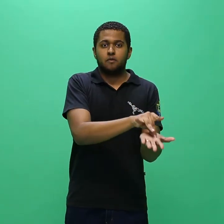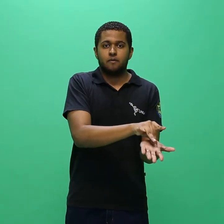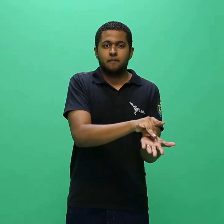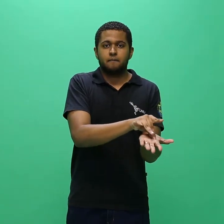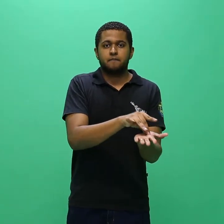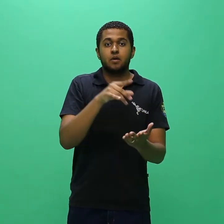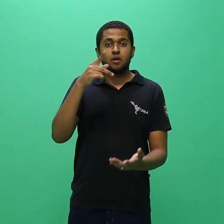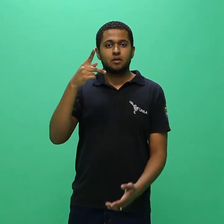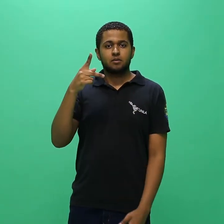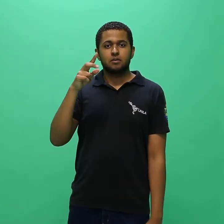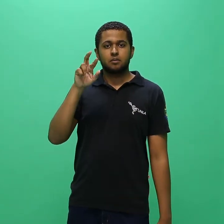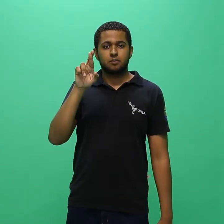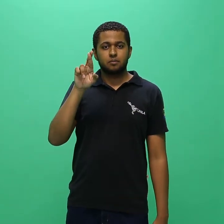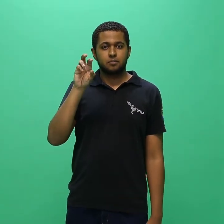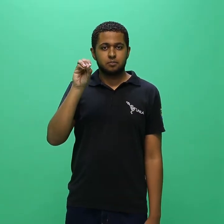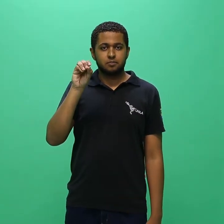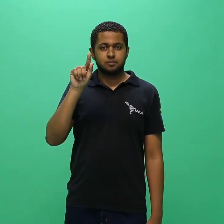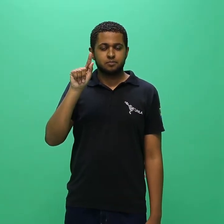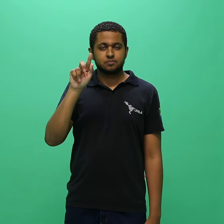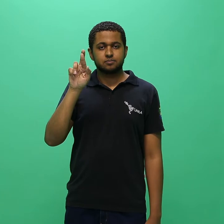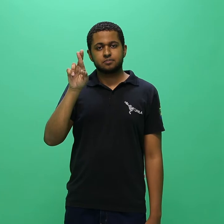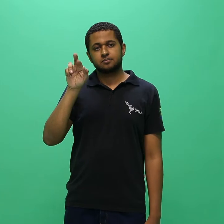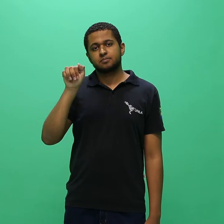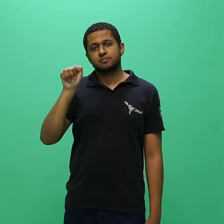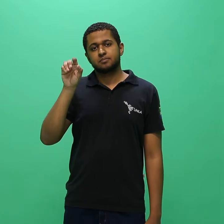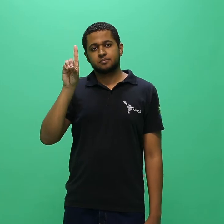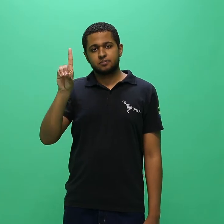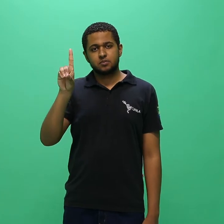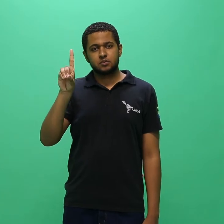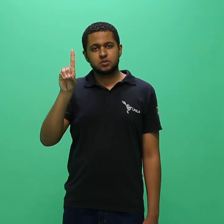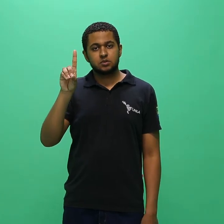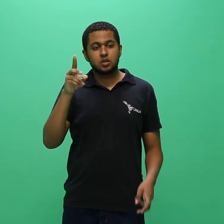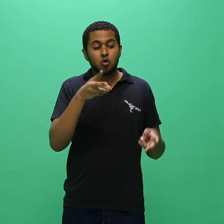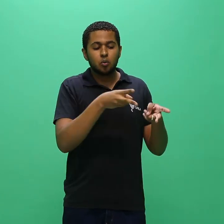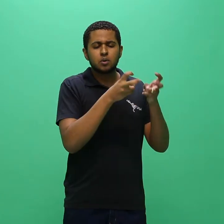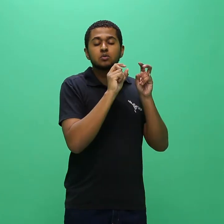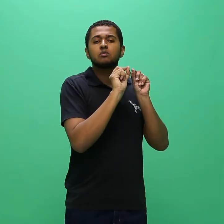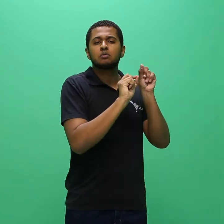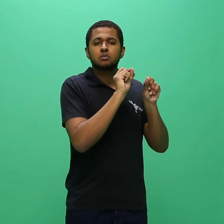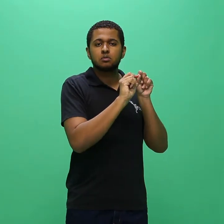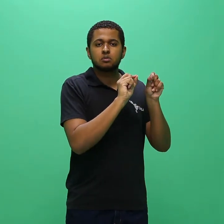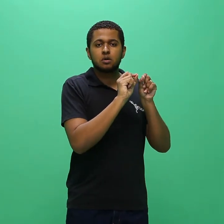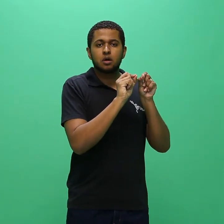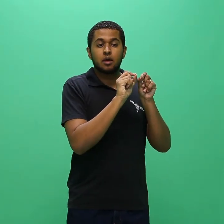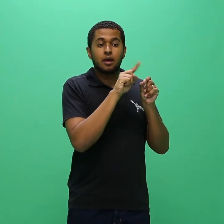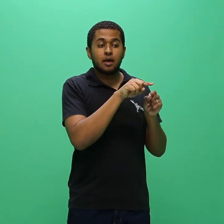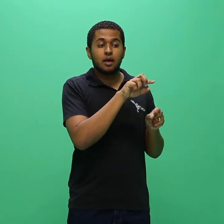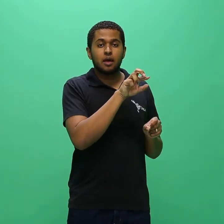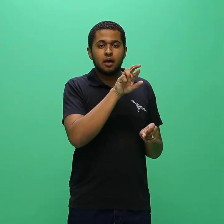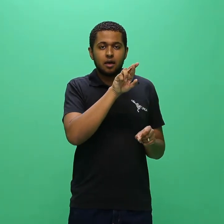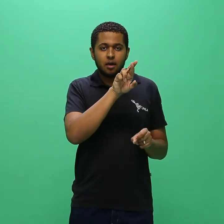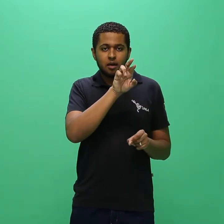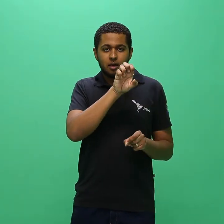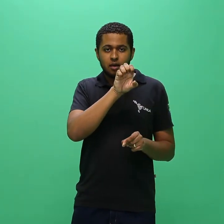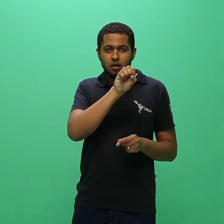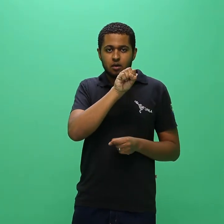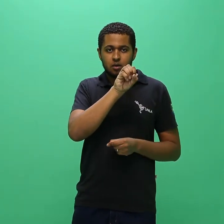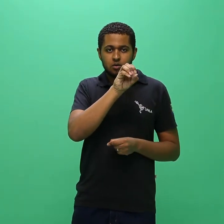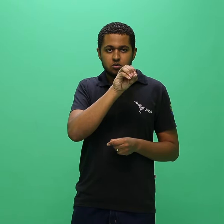Graduação, observado o disposto na Resolução Consumo nº 029